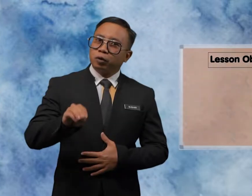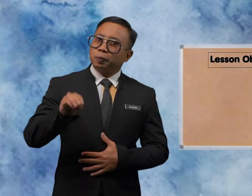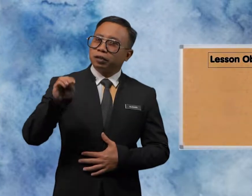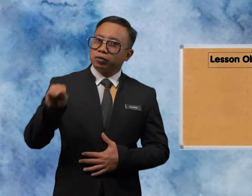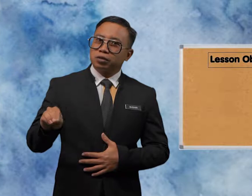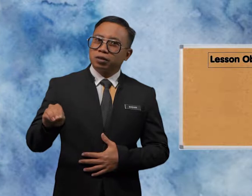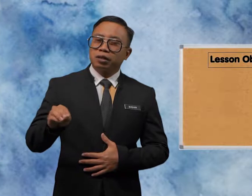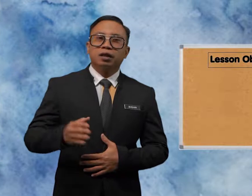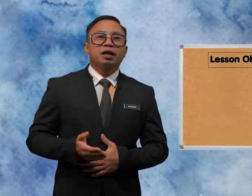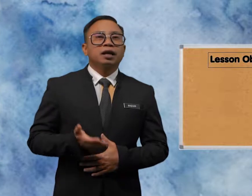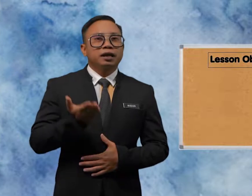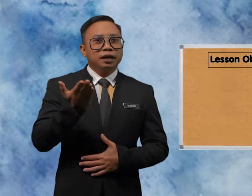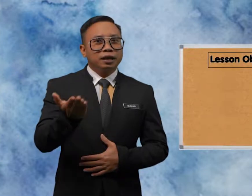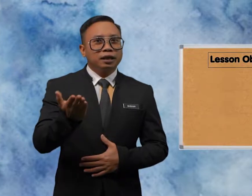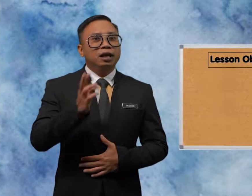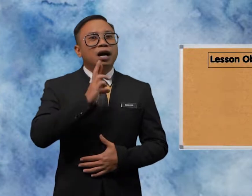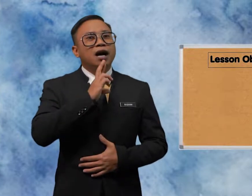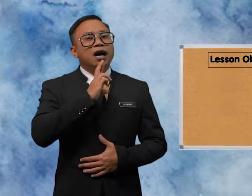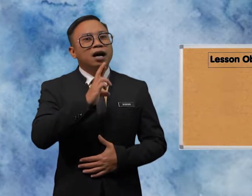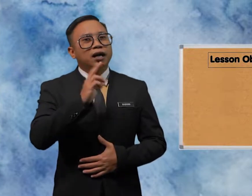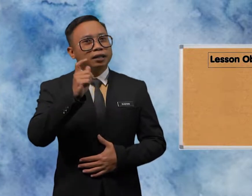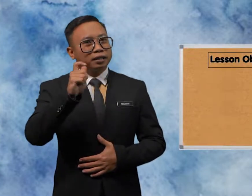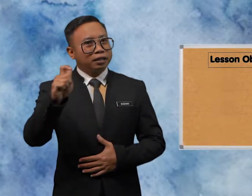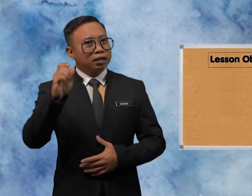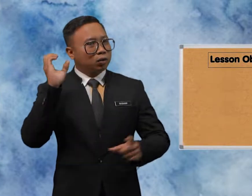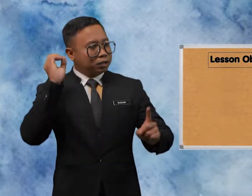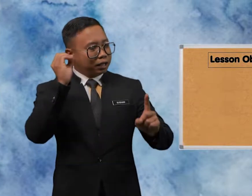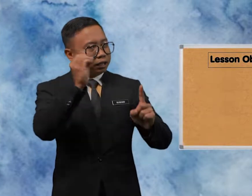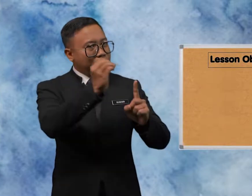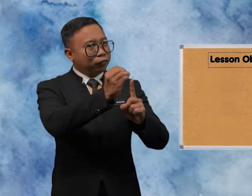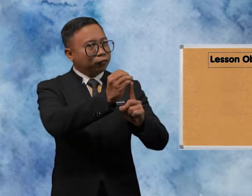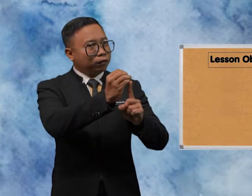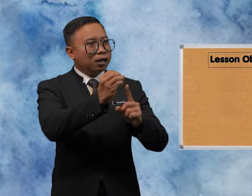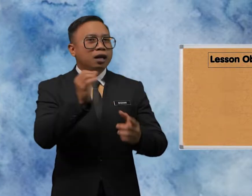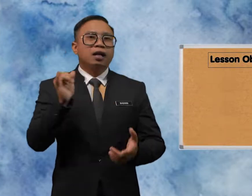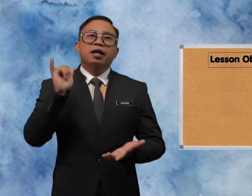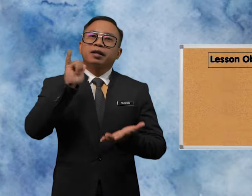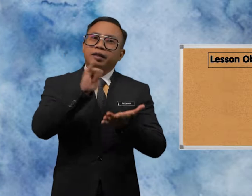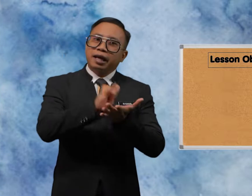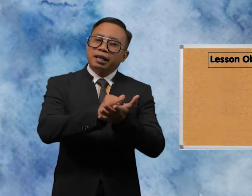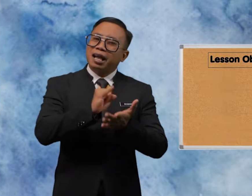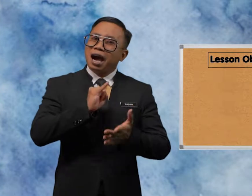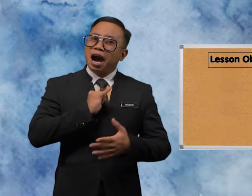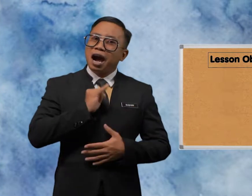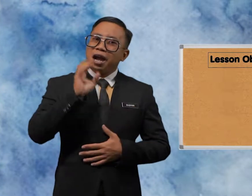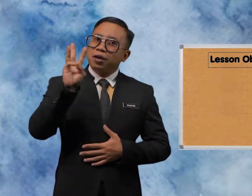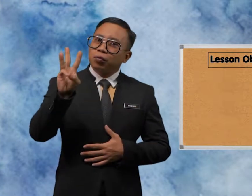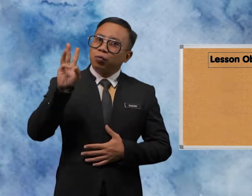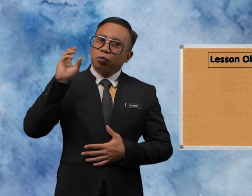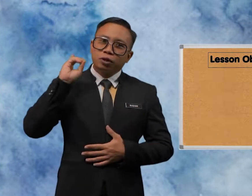Pupils, here are the objective that I would